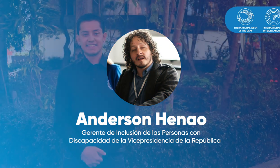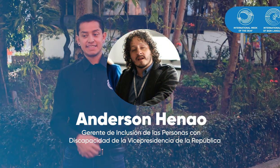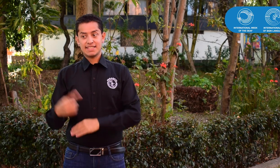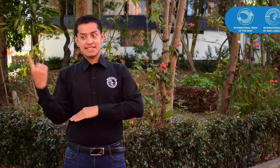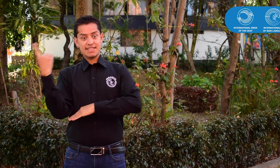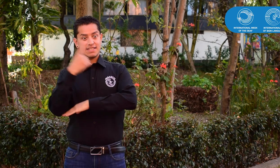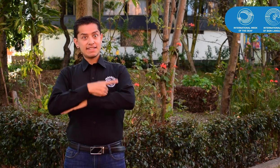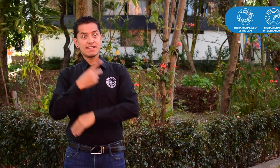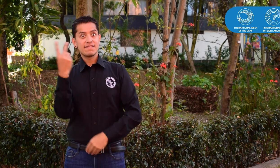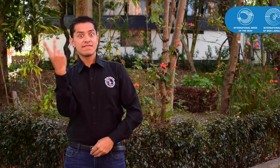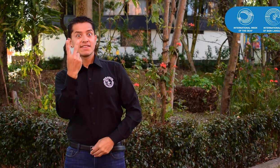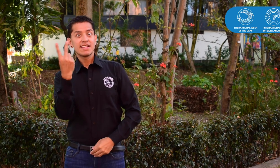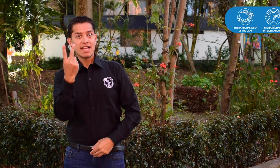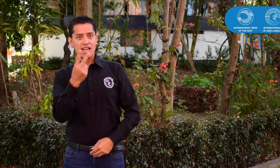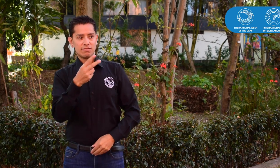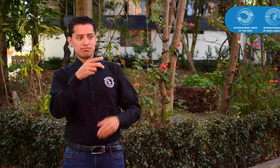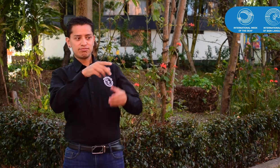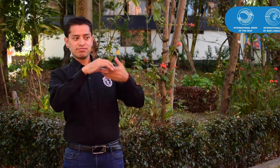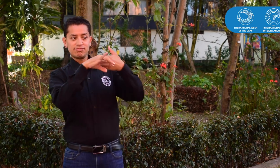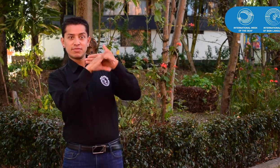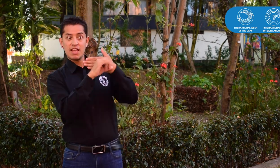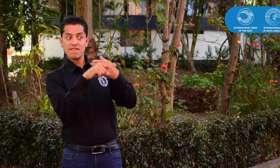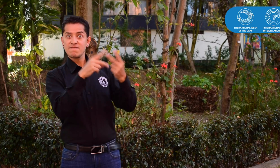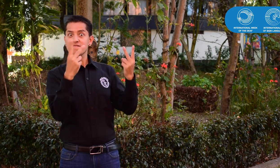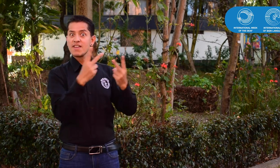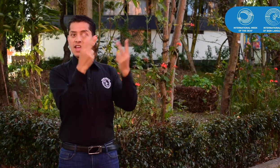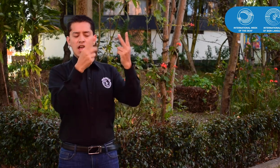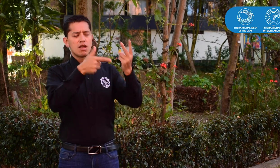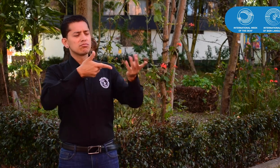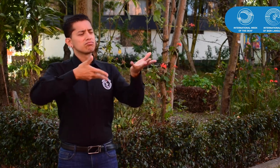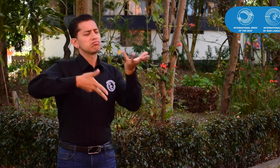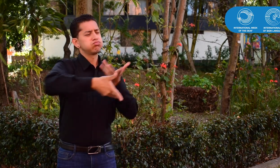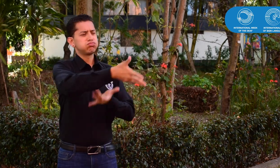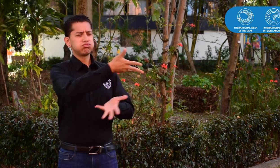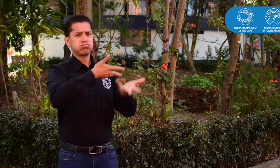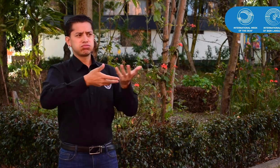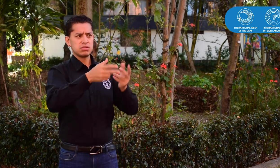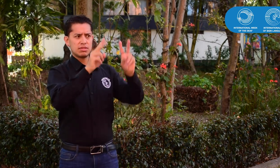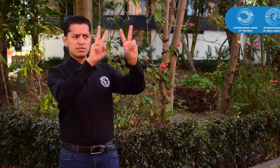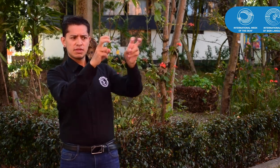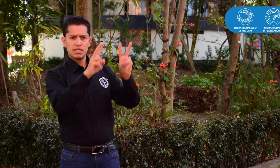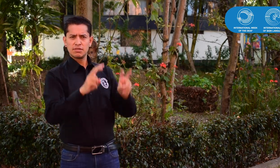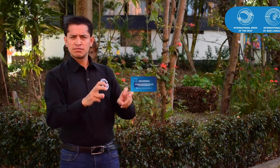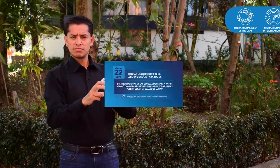Vicepresidencia de la República. Y el día viernes, en el Instagram Live, trataremos los siguientes temas.